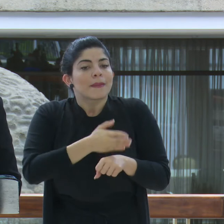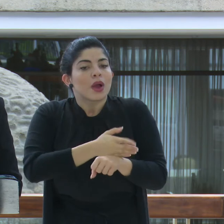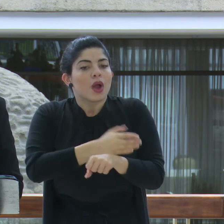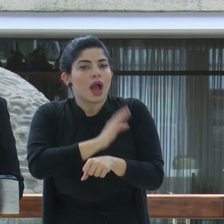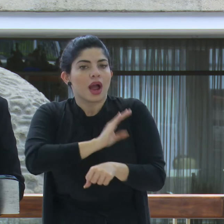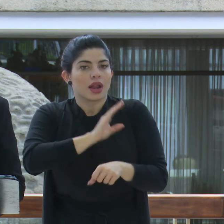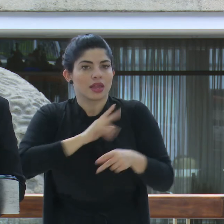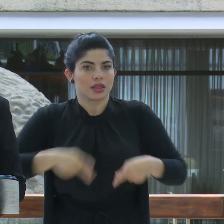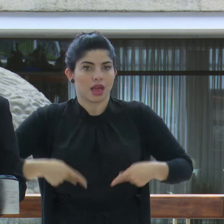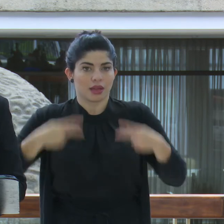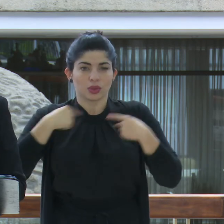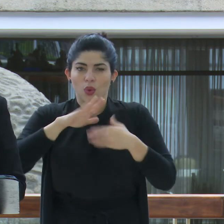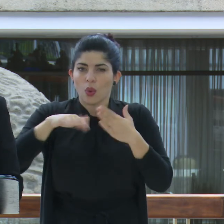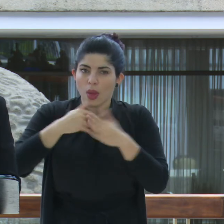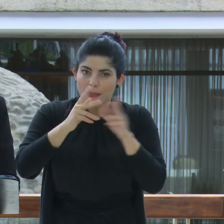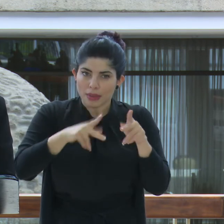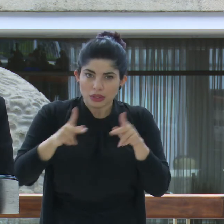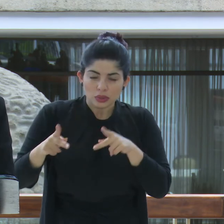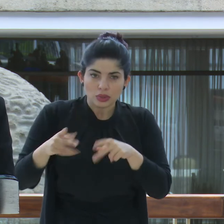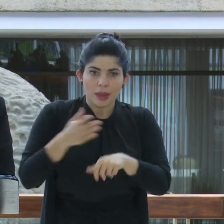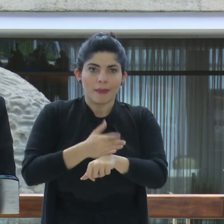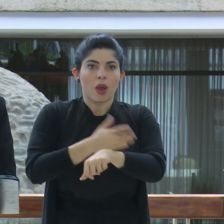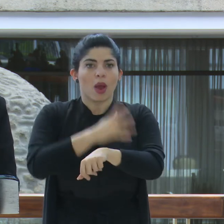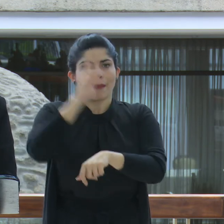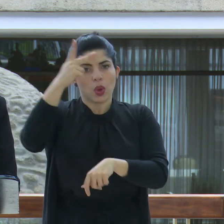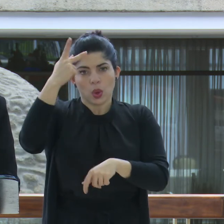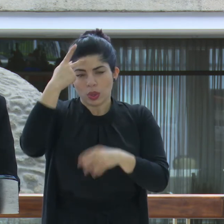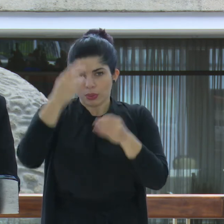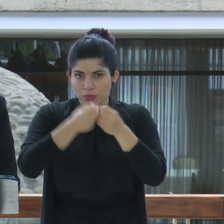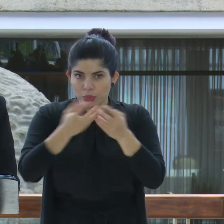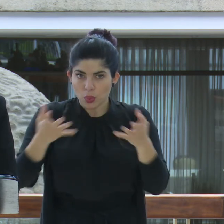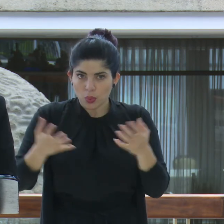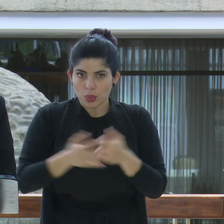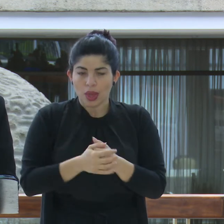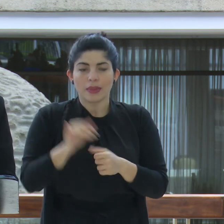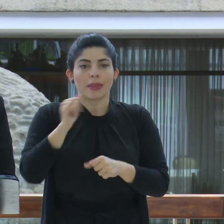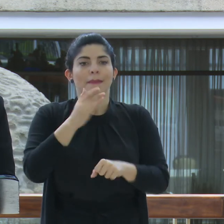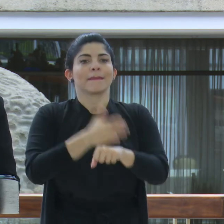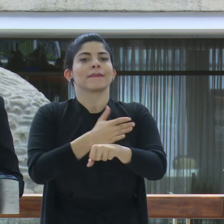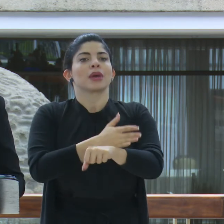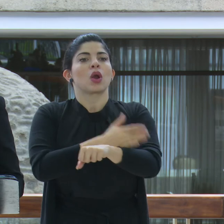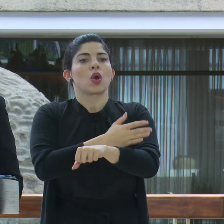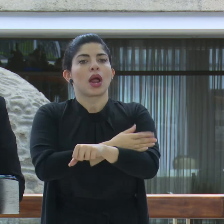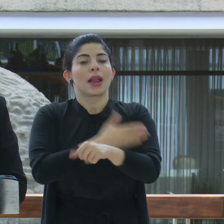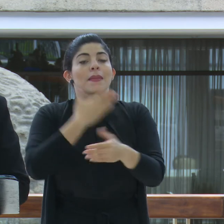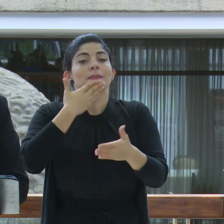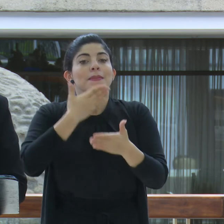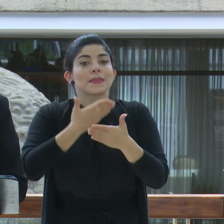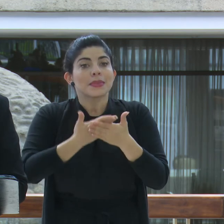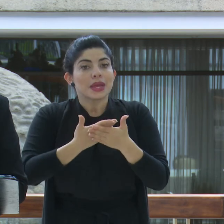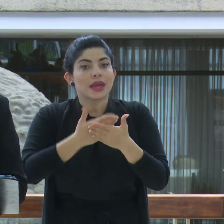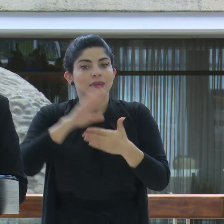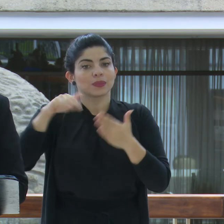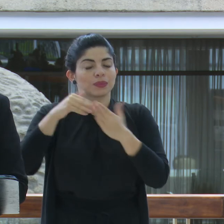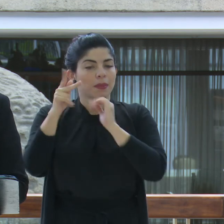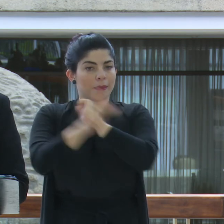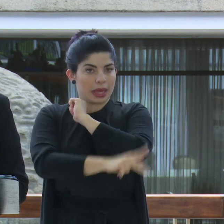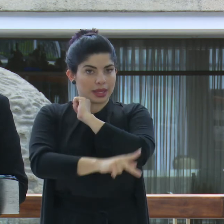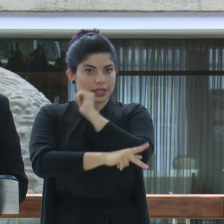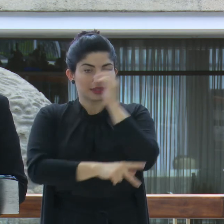de vida de las personas, mejorar la política pública y mejorar el bienestar de nuestro país.